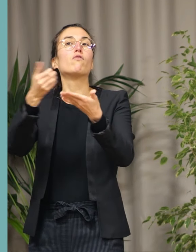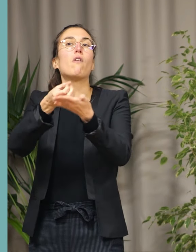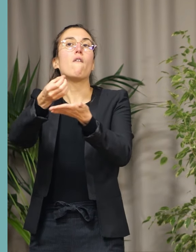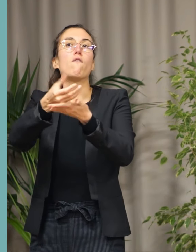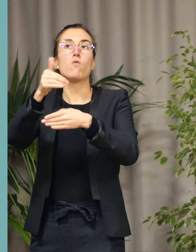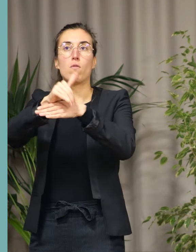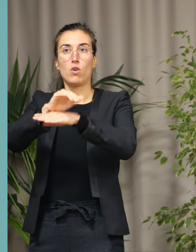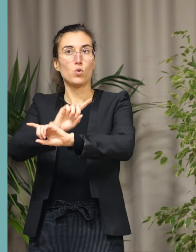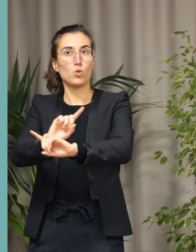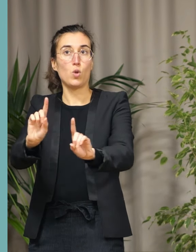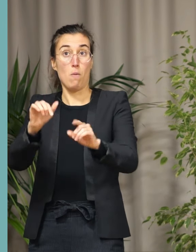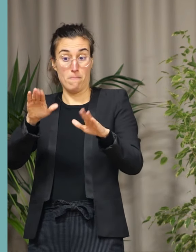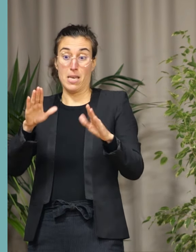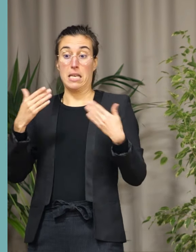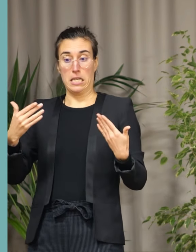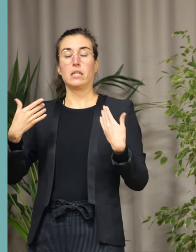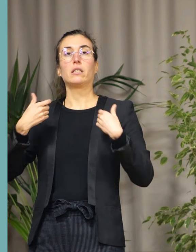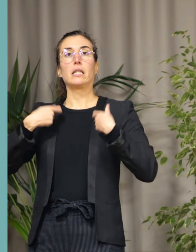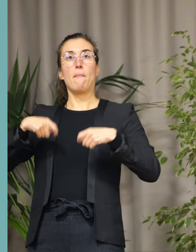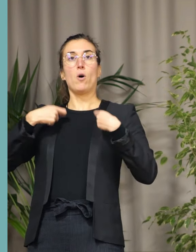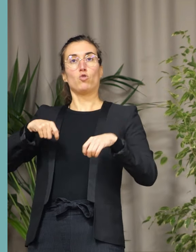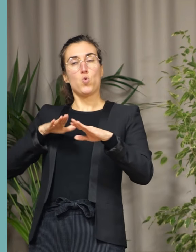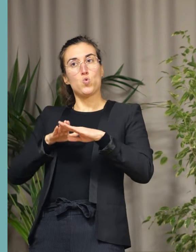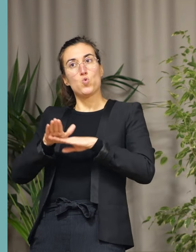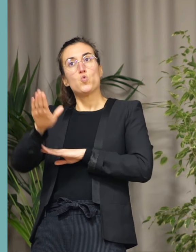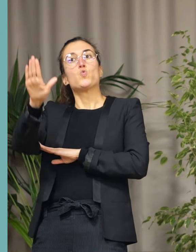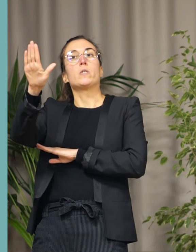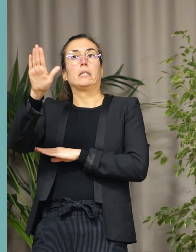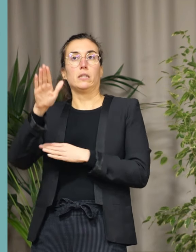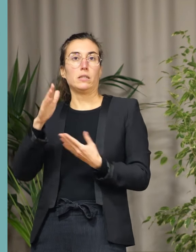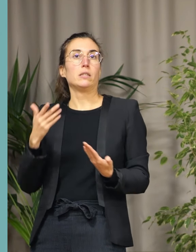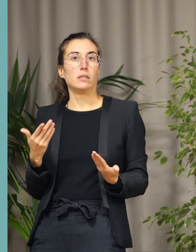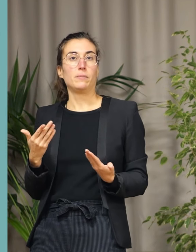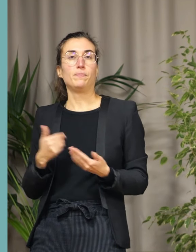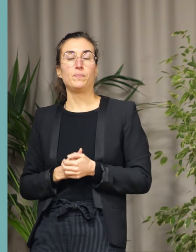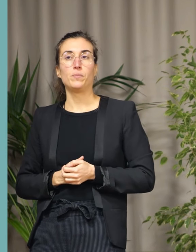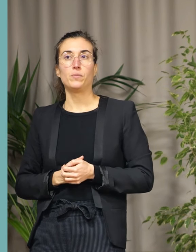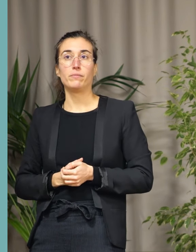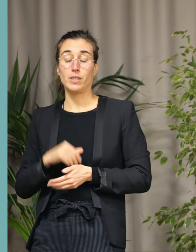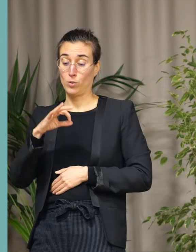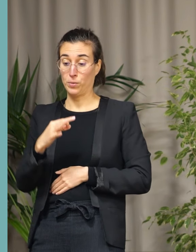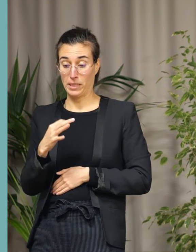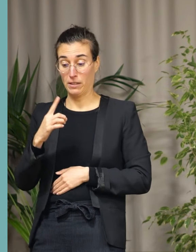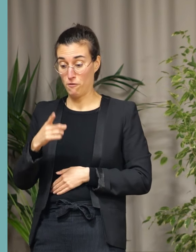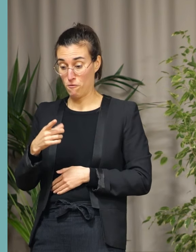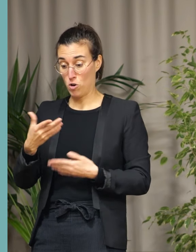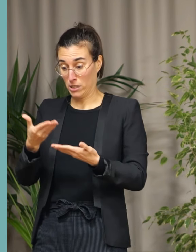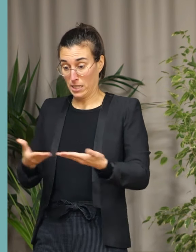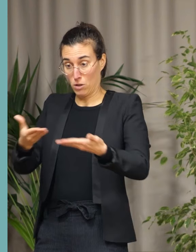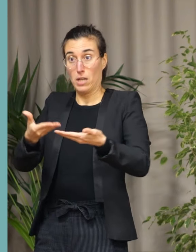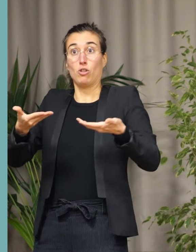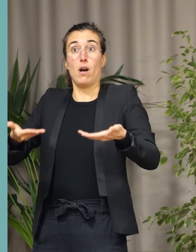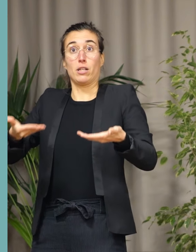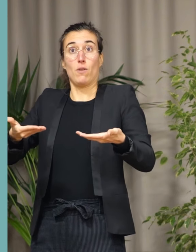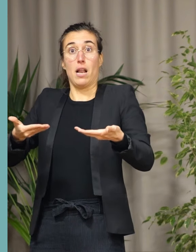évoluent de manière exponentielle. Oui, il va falloir s'adapter à cette situation